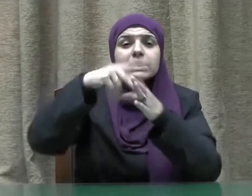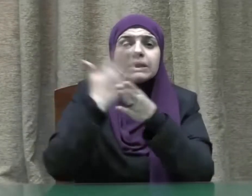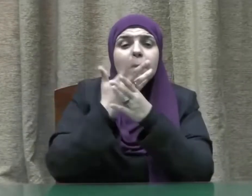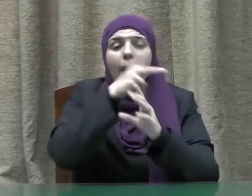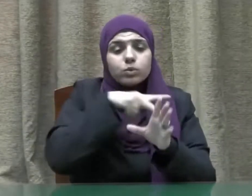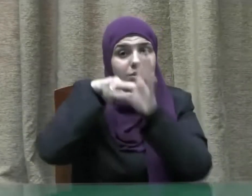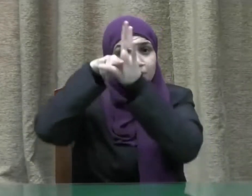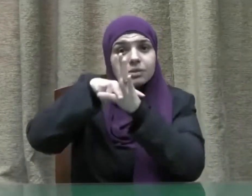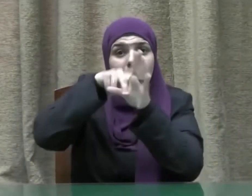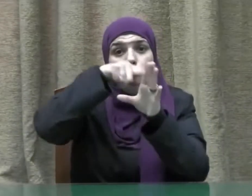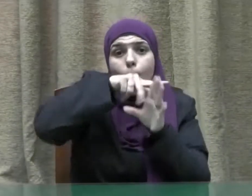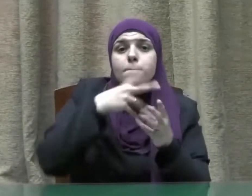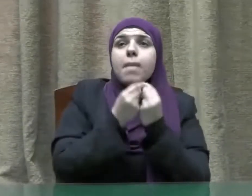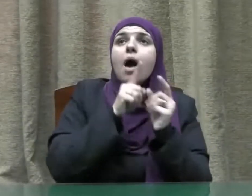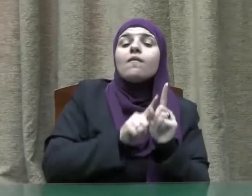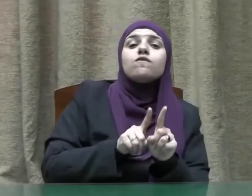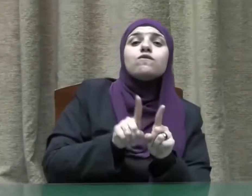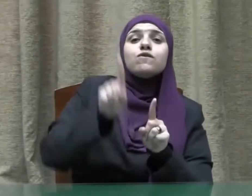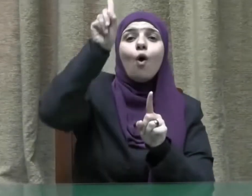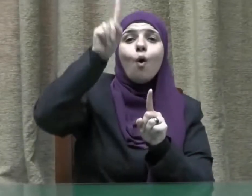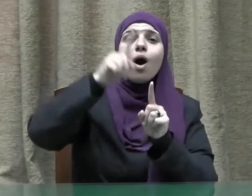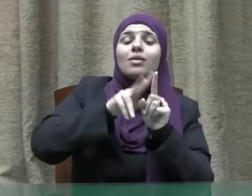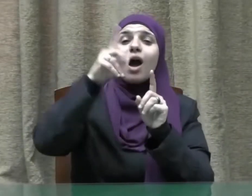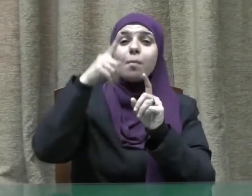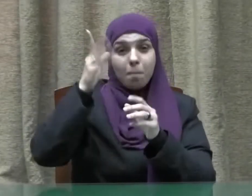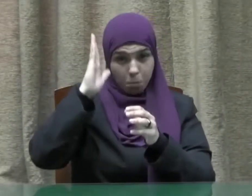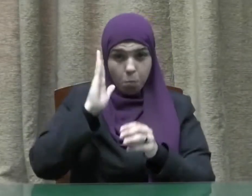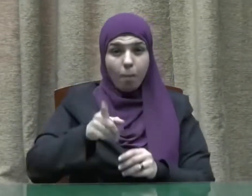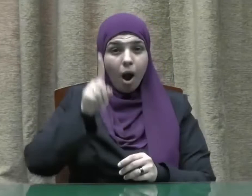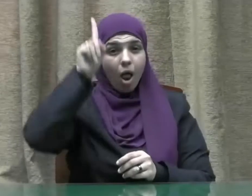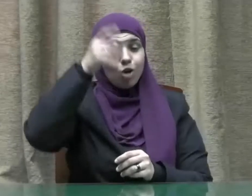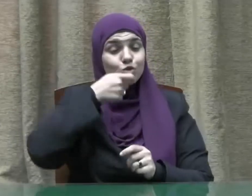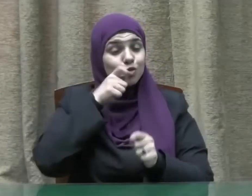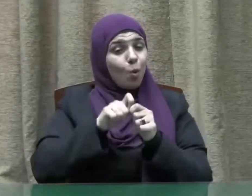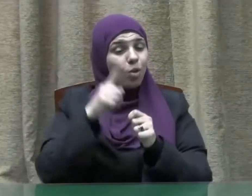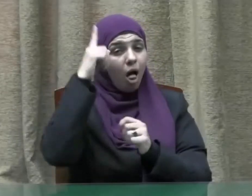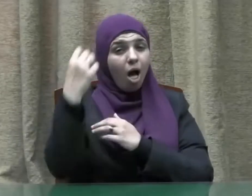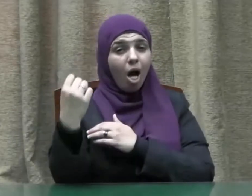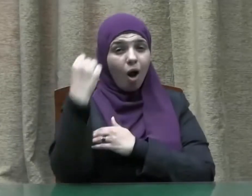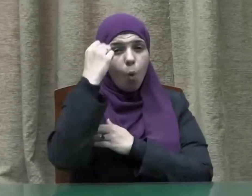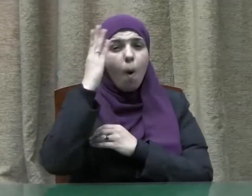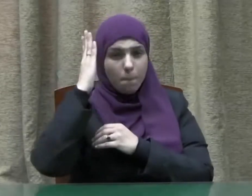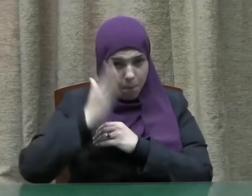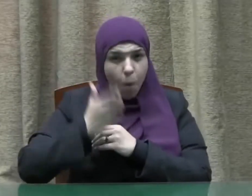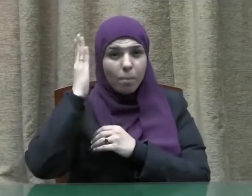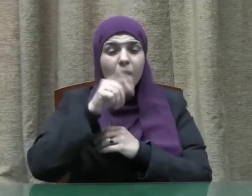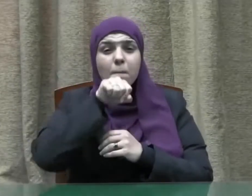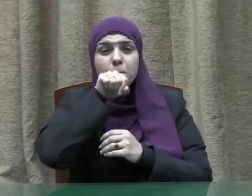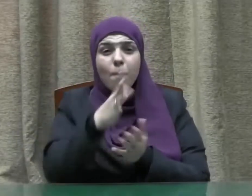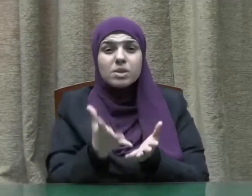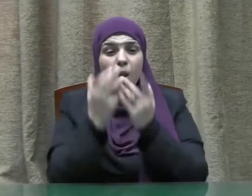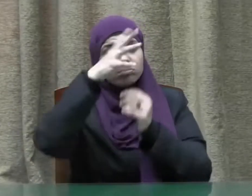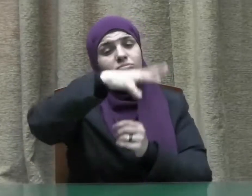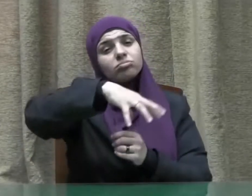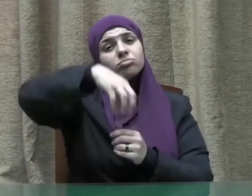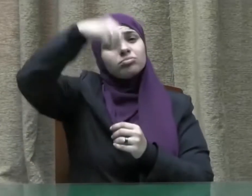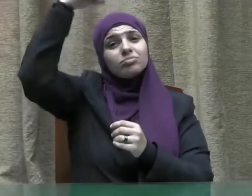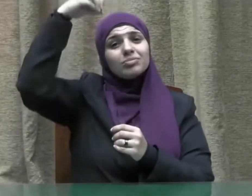وسيلة انتقاله في رحلته مع أن الله عز وجل كان قادرا على أن